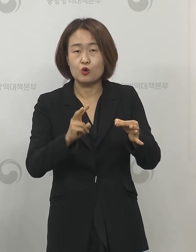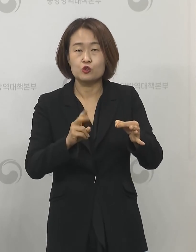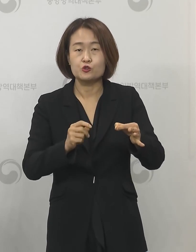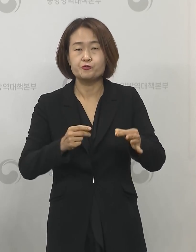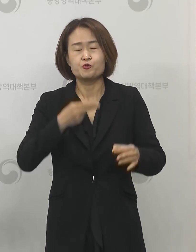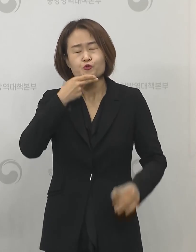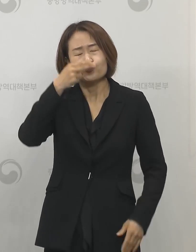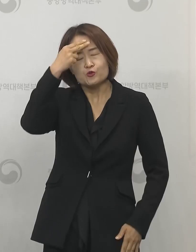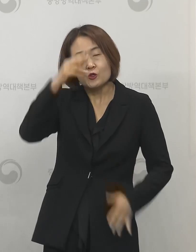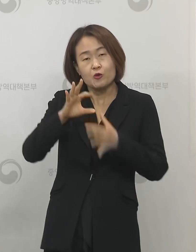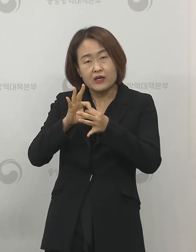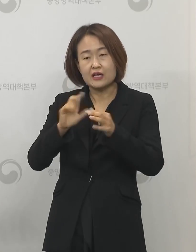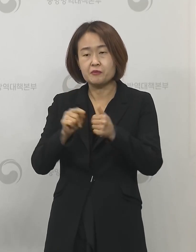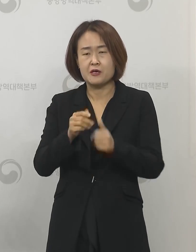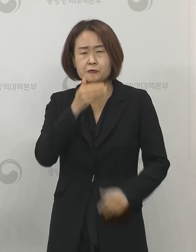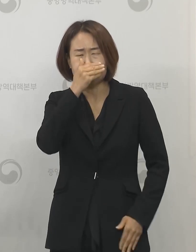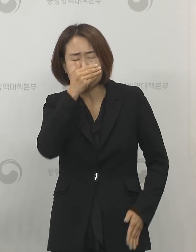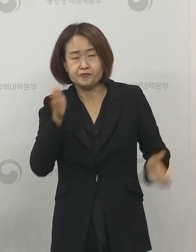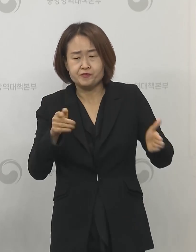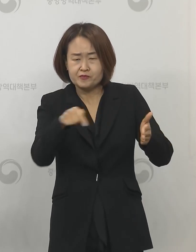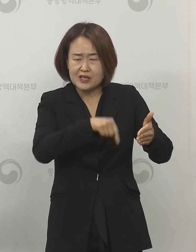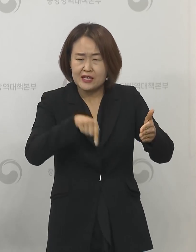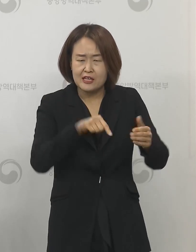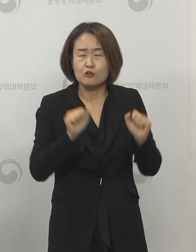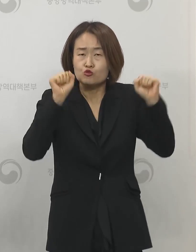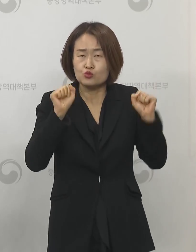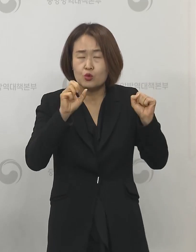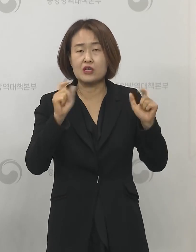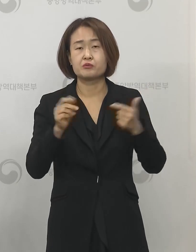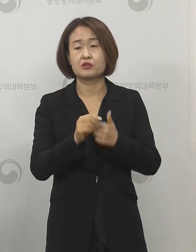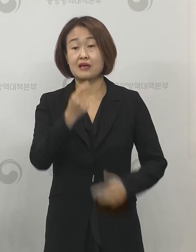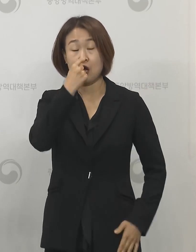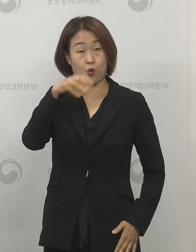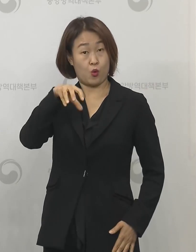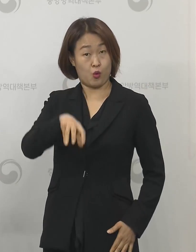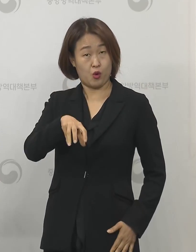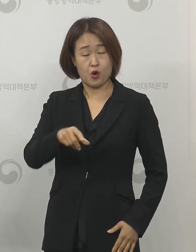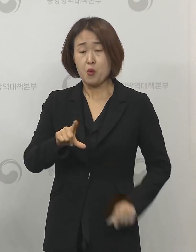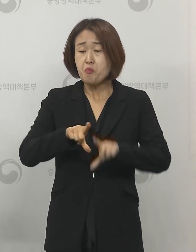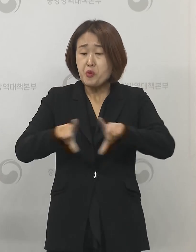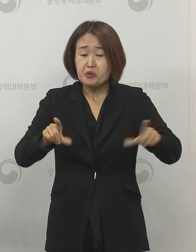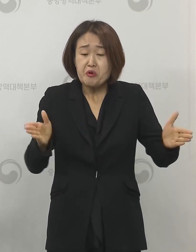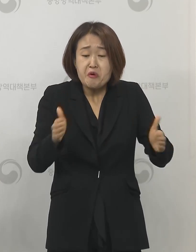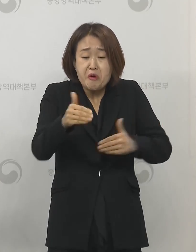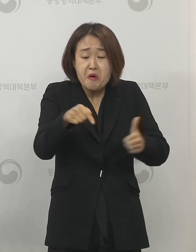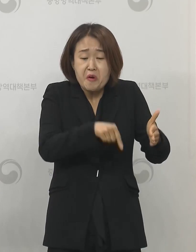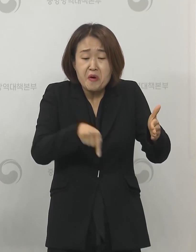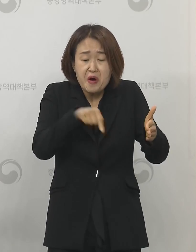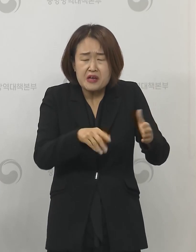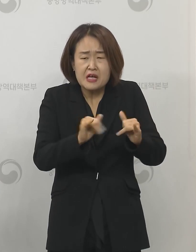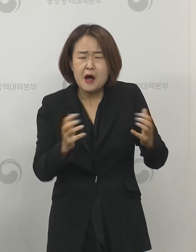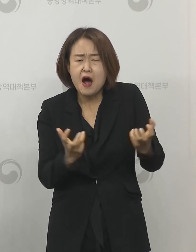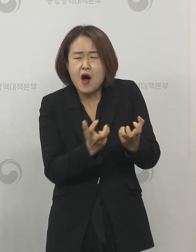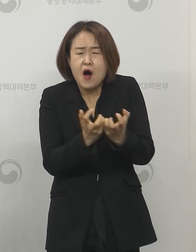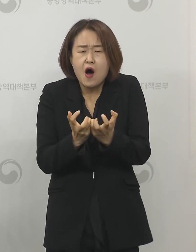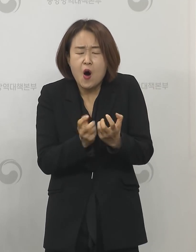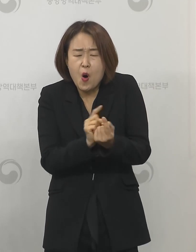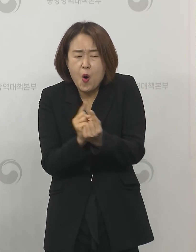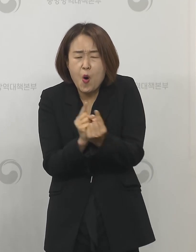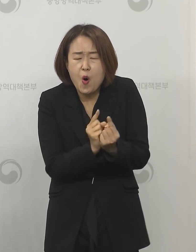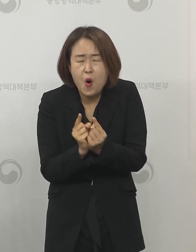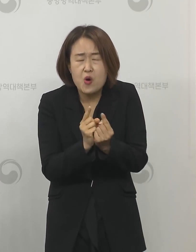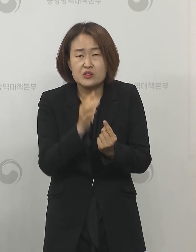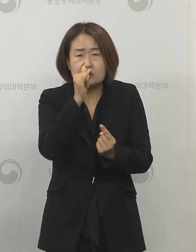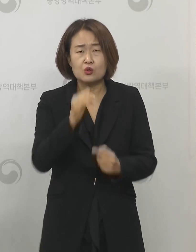또는 실내 체육시설 학원 등등의 주로 실내에서 많은 사람들이 밀접하게 접촉하고